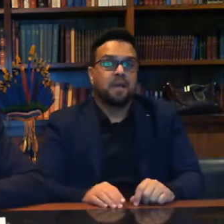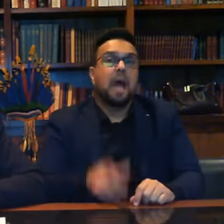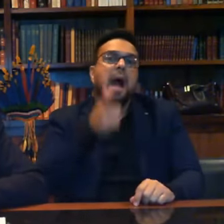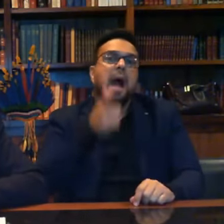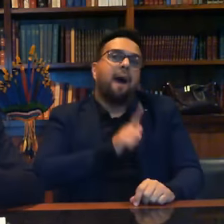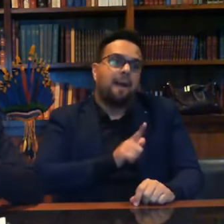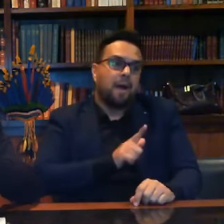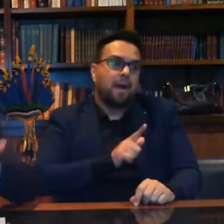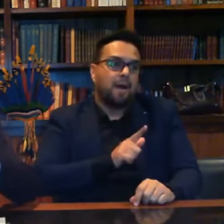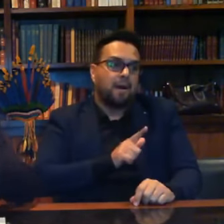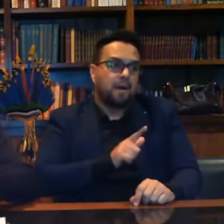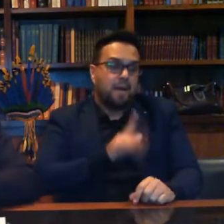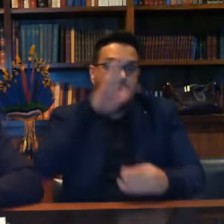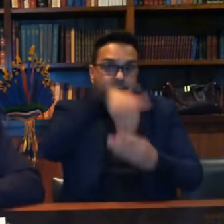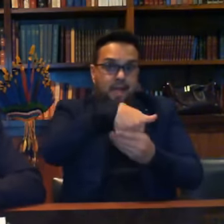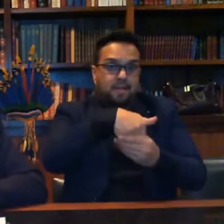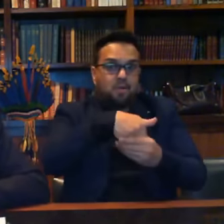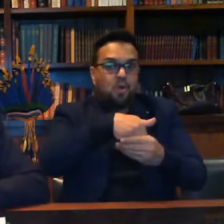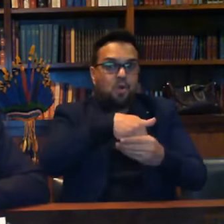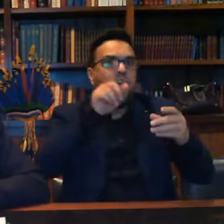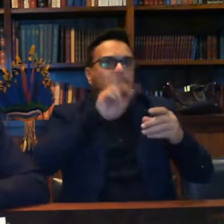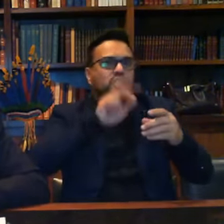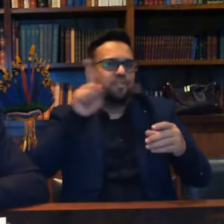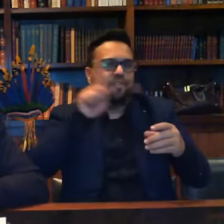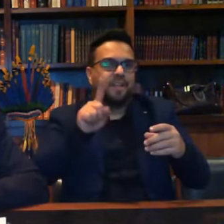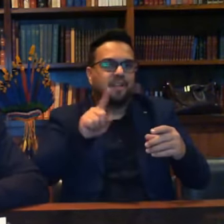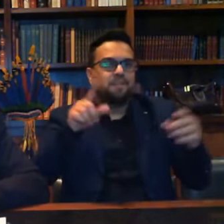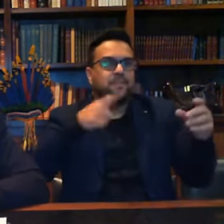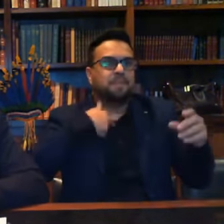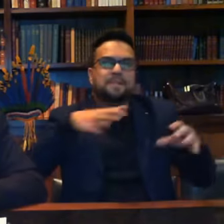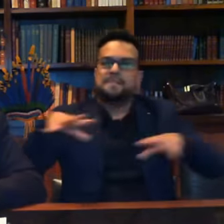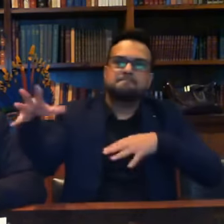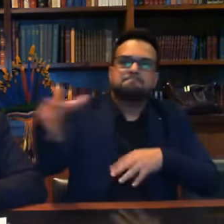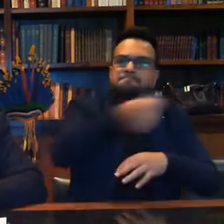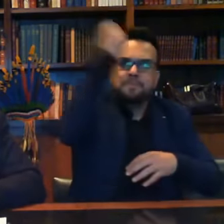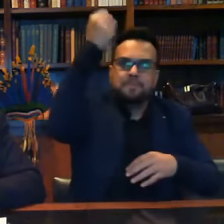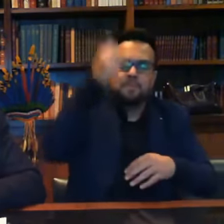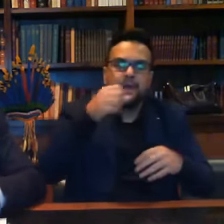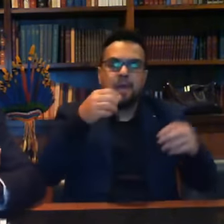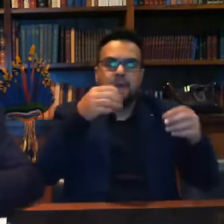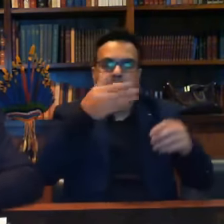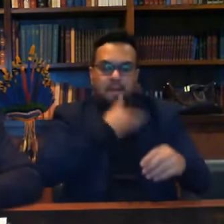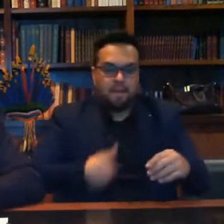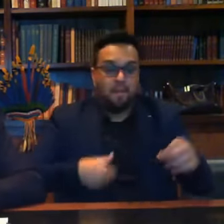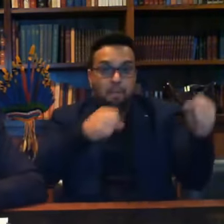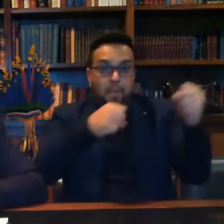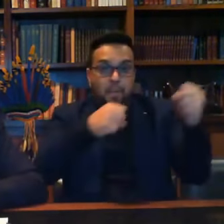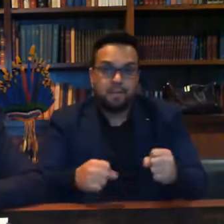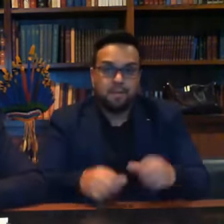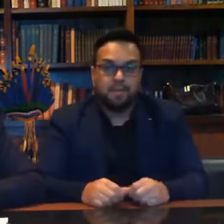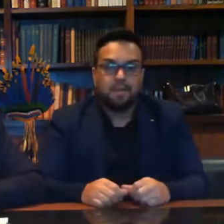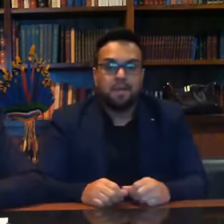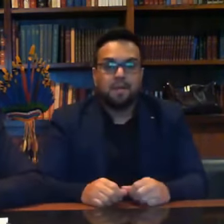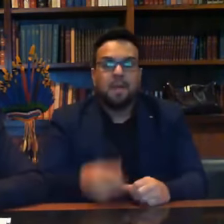Câmara, o Barroso foi na mesma linha, no ato falho. Ainda perguntou no final, estou sendo gravado?